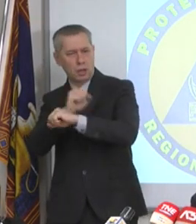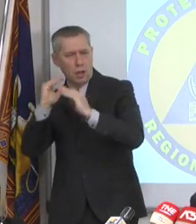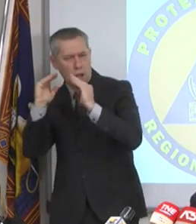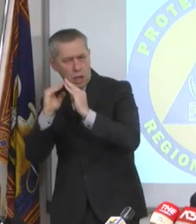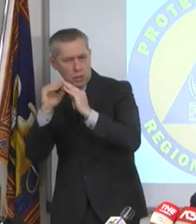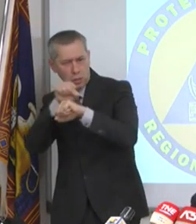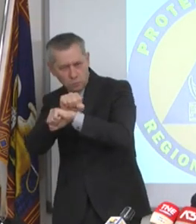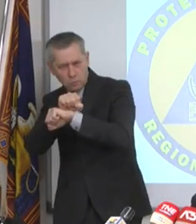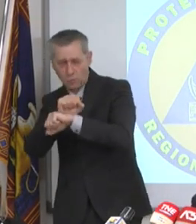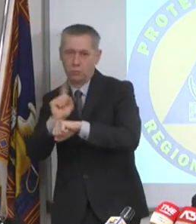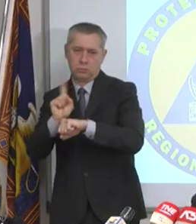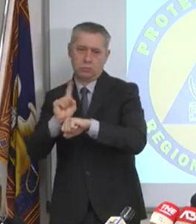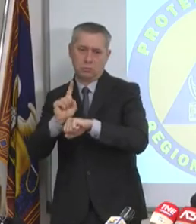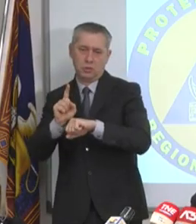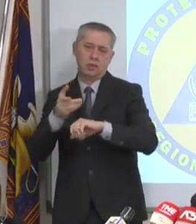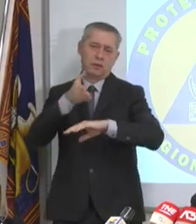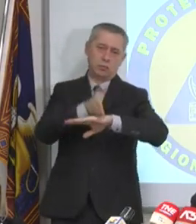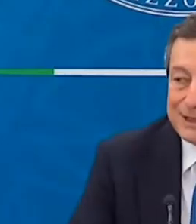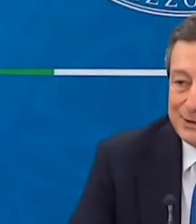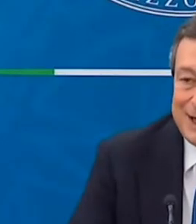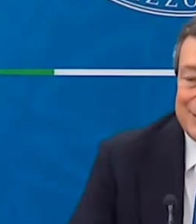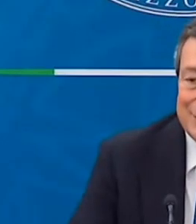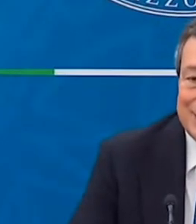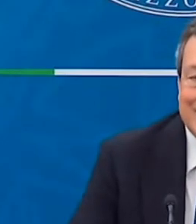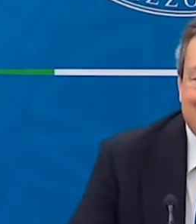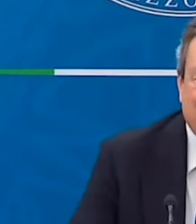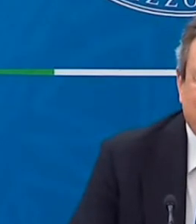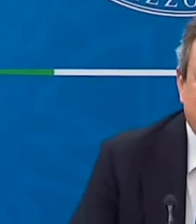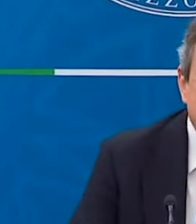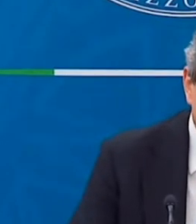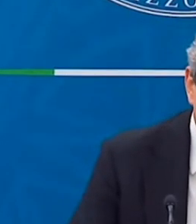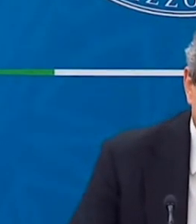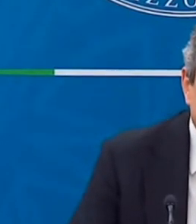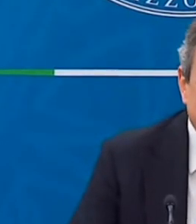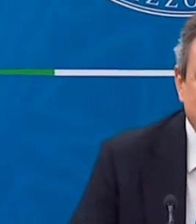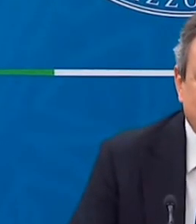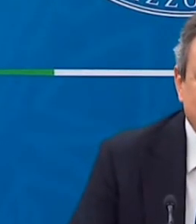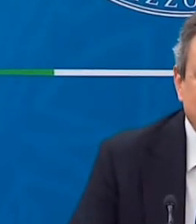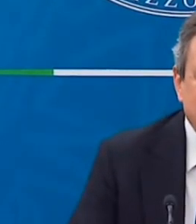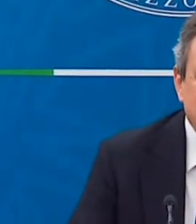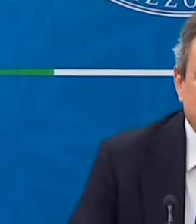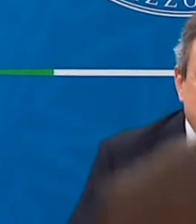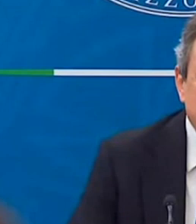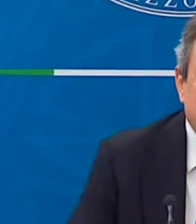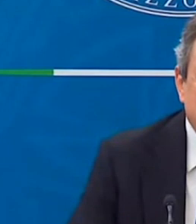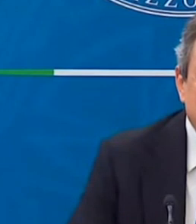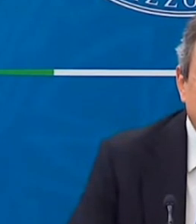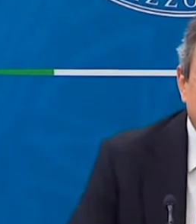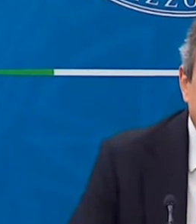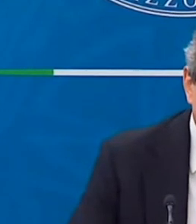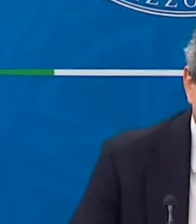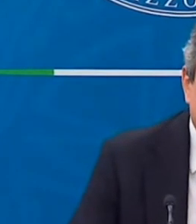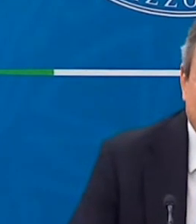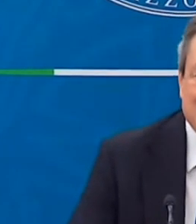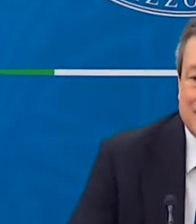Penso che comunque ci voglia una gradualità. Comunque giovedì annuncia, incontreremo il presidente del consiglio, bisognerà trovare un